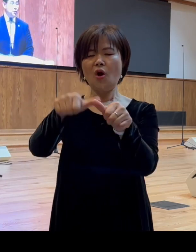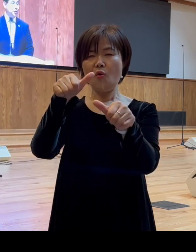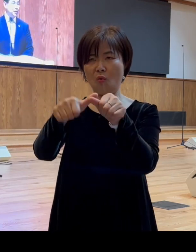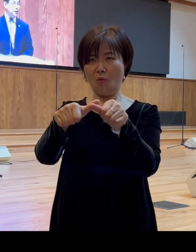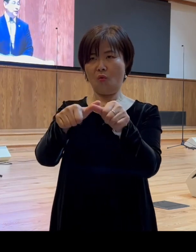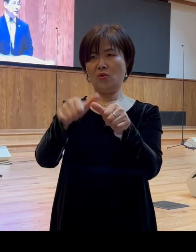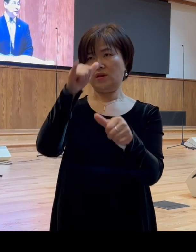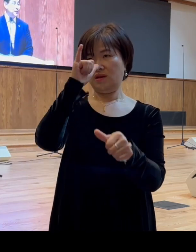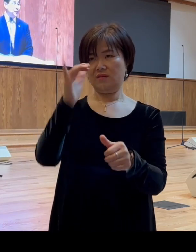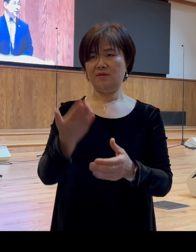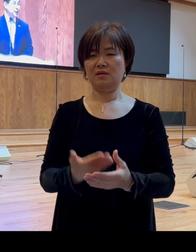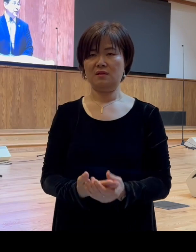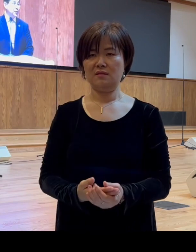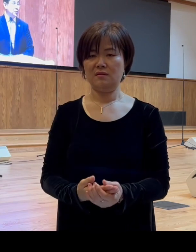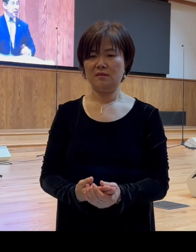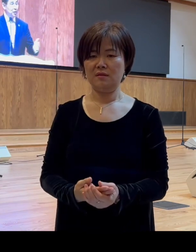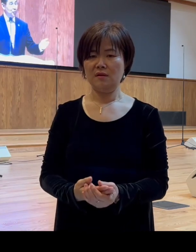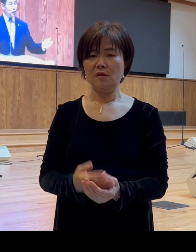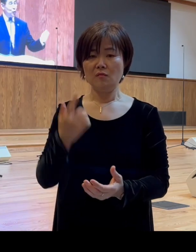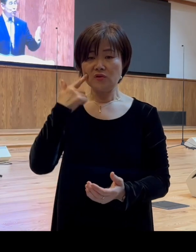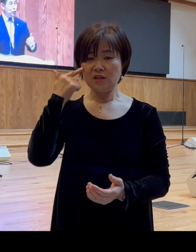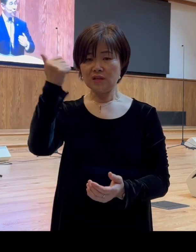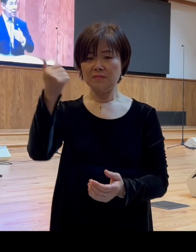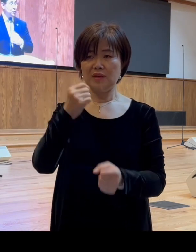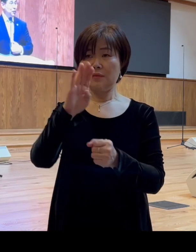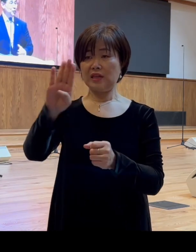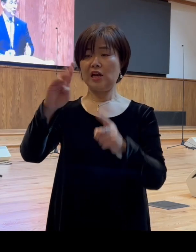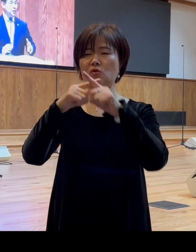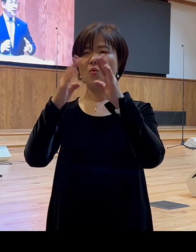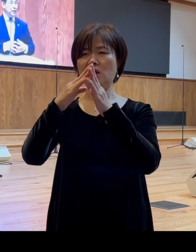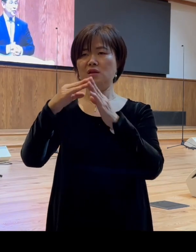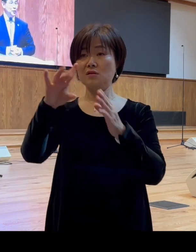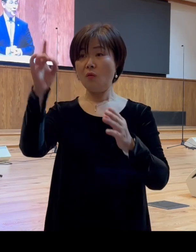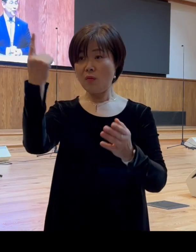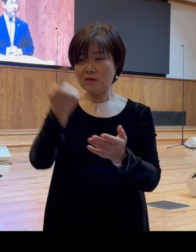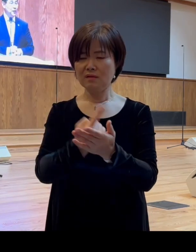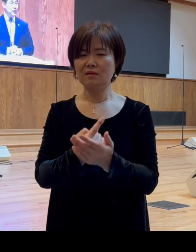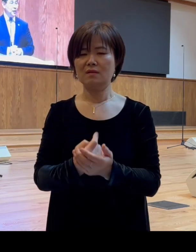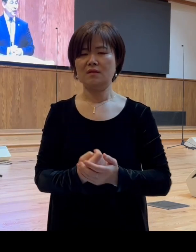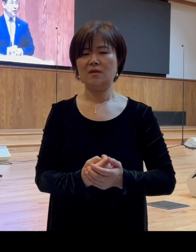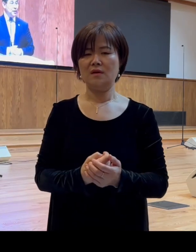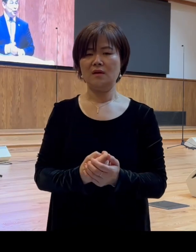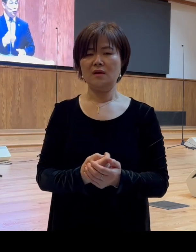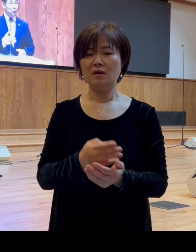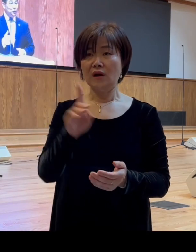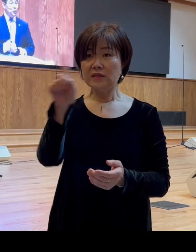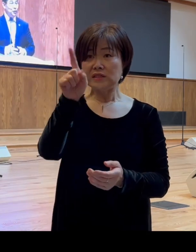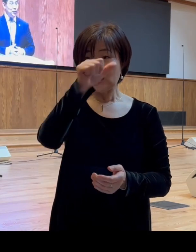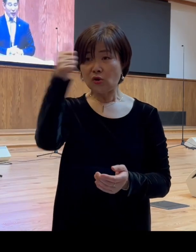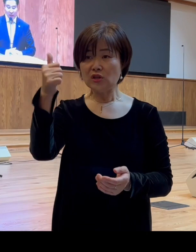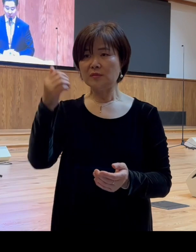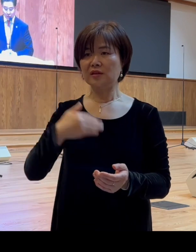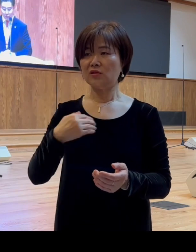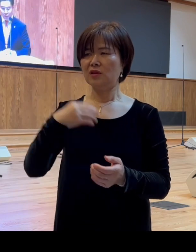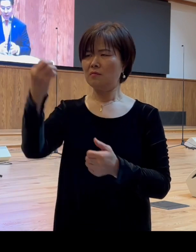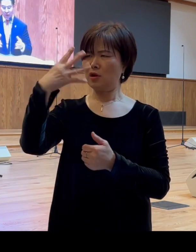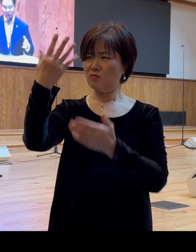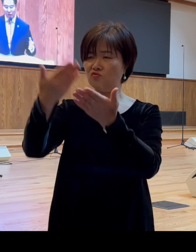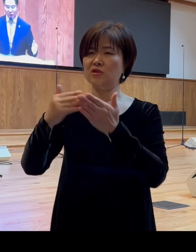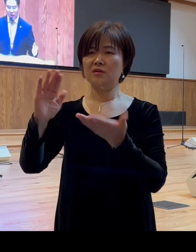그럼 제가 배달교회 부임해서 얼마 되지 않아서 한 장노님이 그런 이야기 하셨어요 교회에 여러 가지